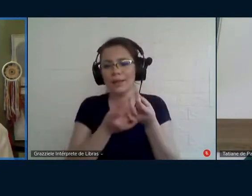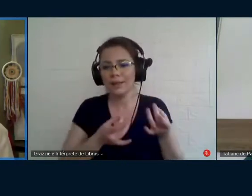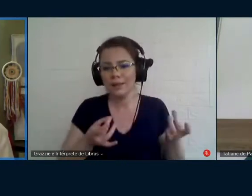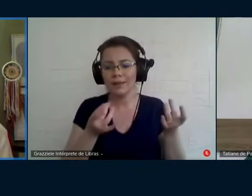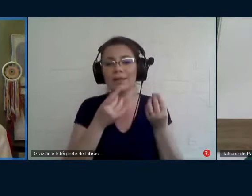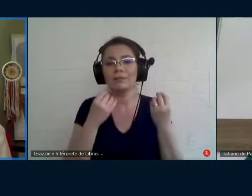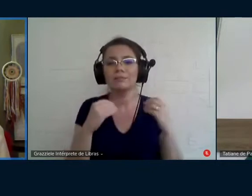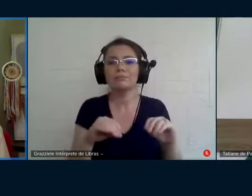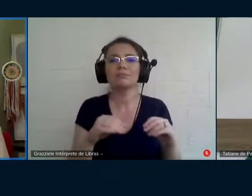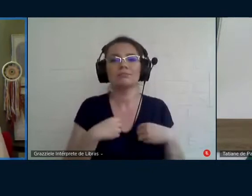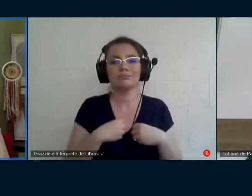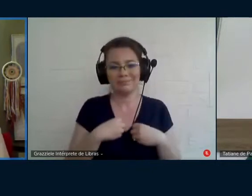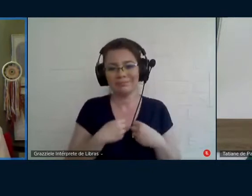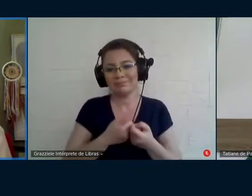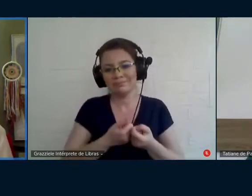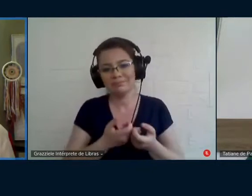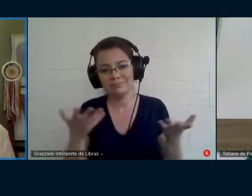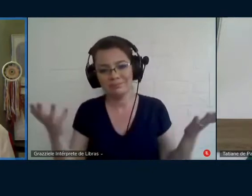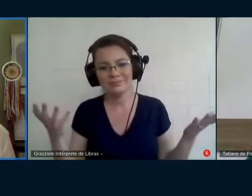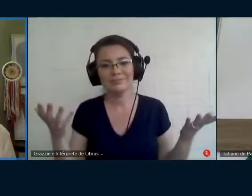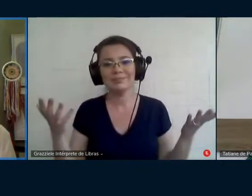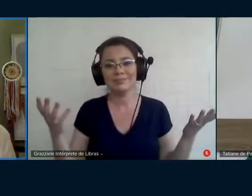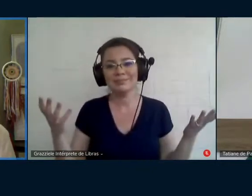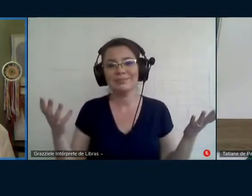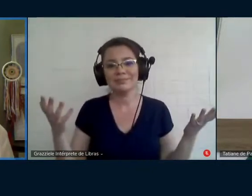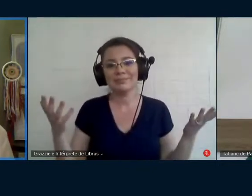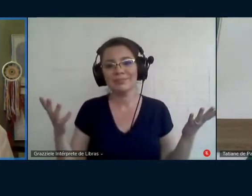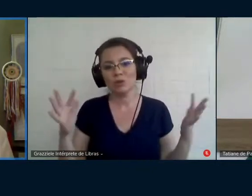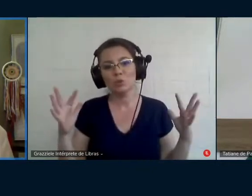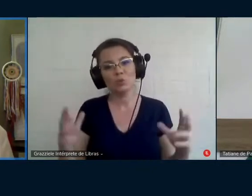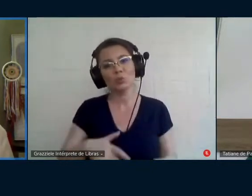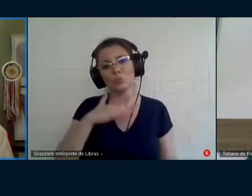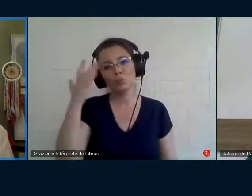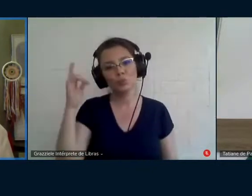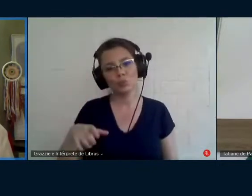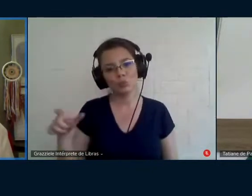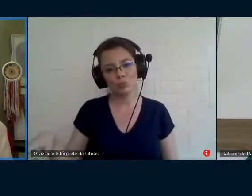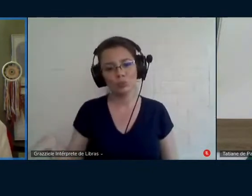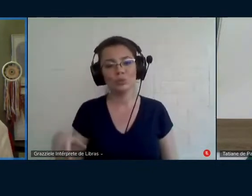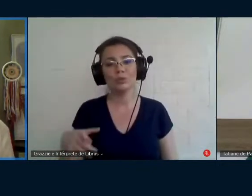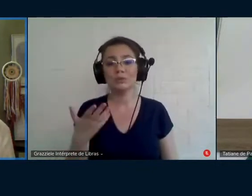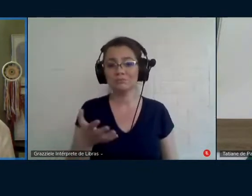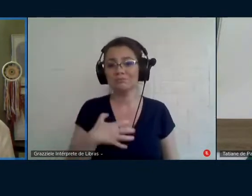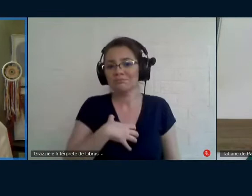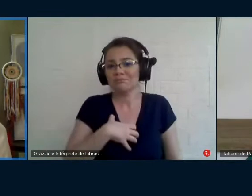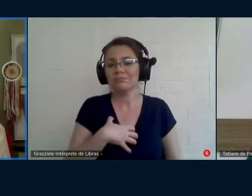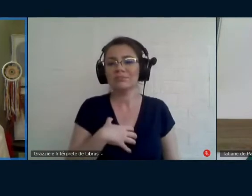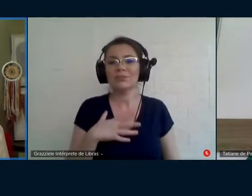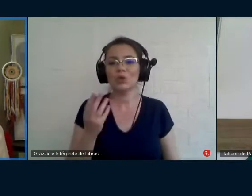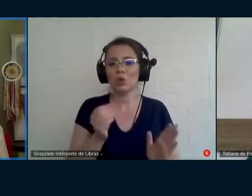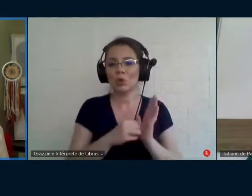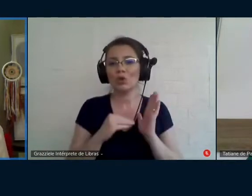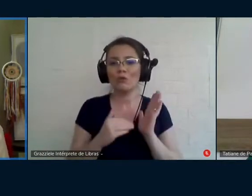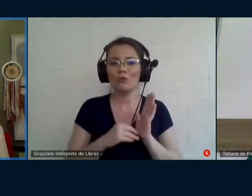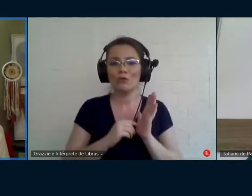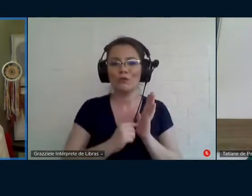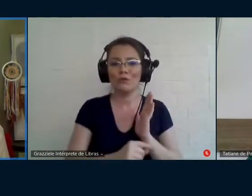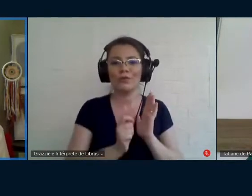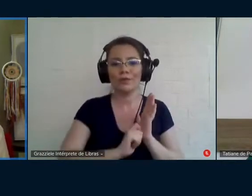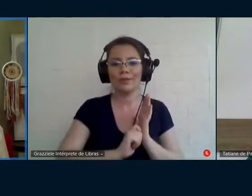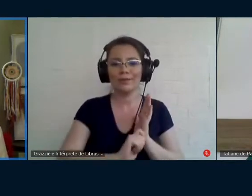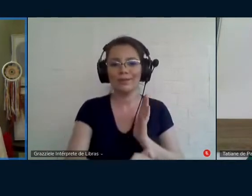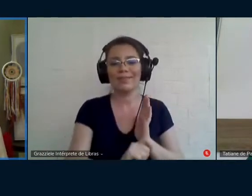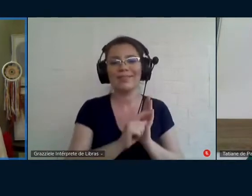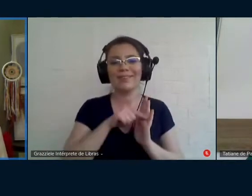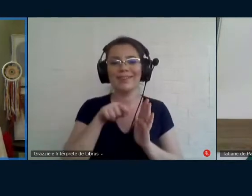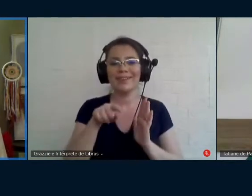nos dá ser compartilhada com as pessoas sabe eu fiquei até coloquei aqui no final que eu acho que a tua tese